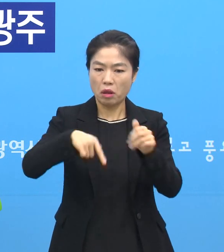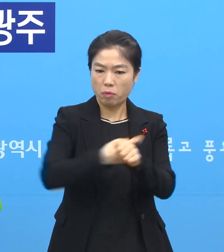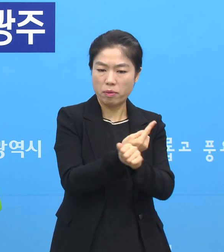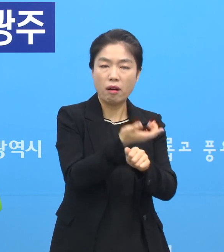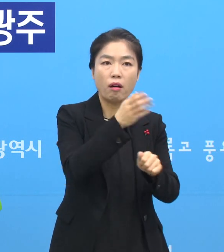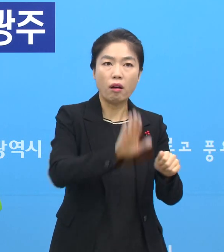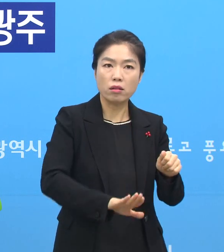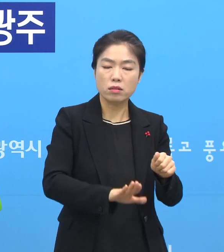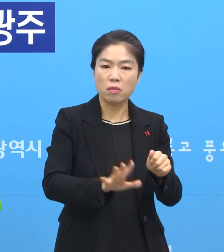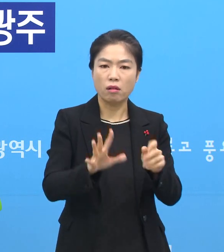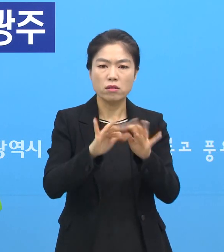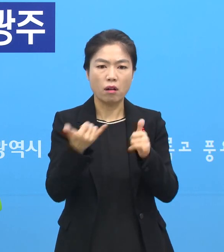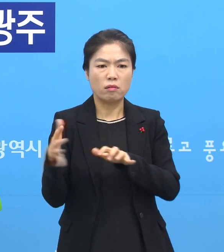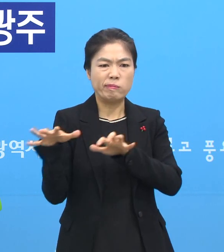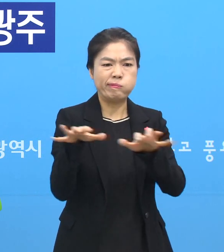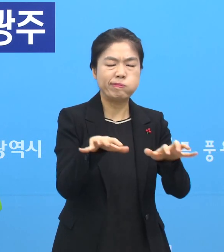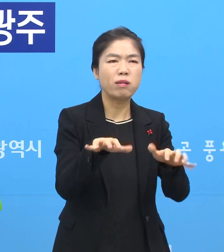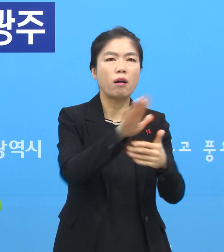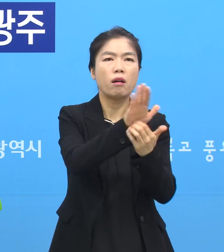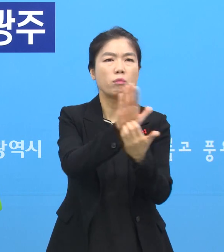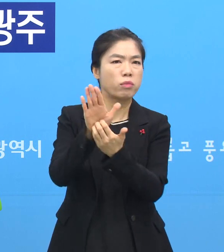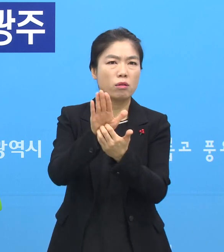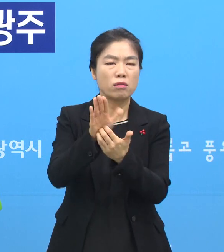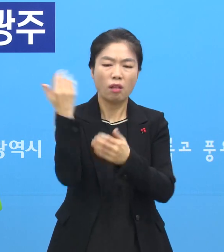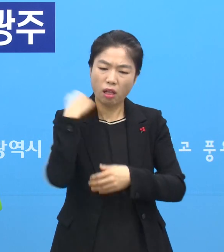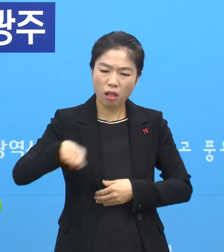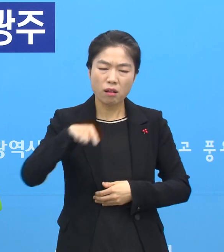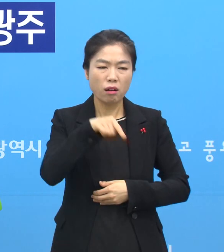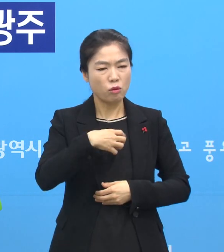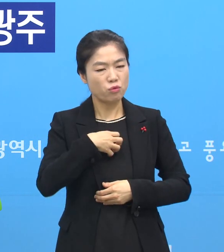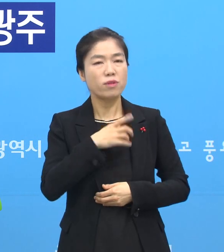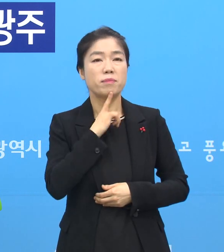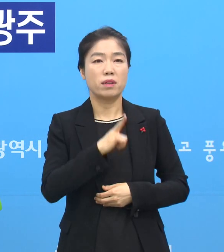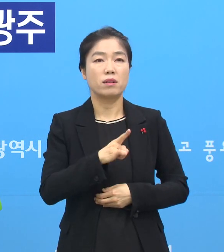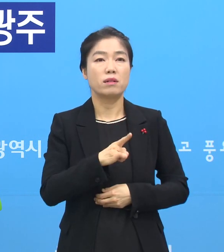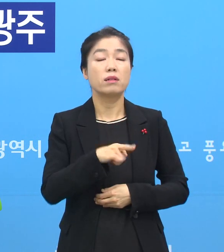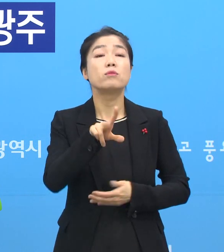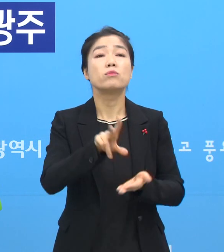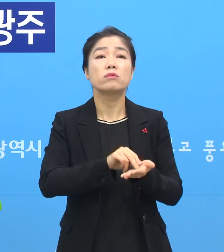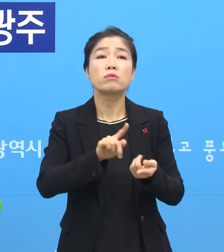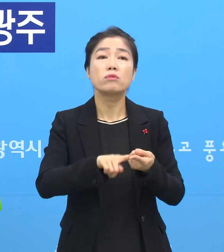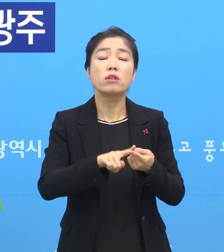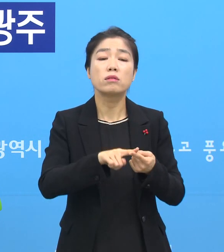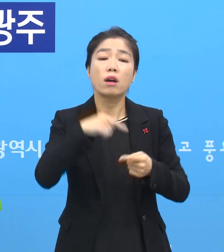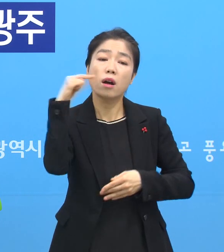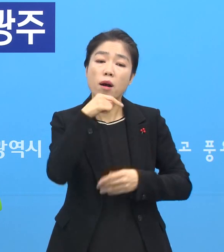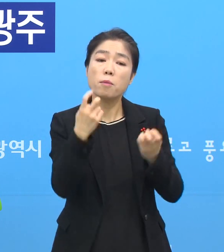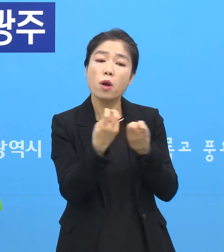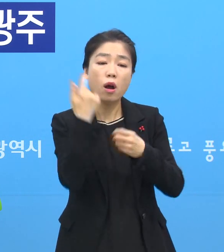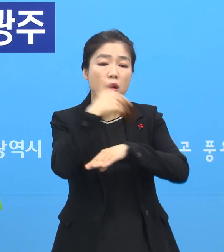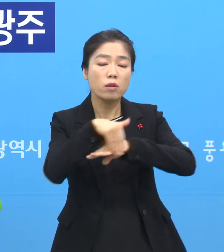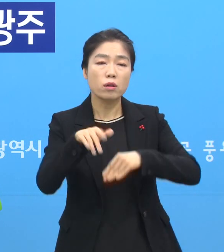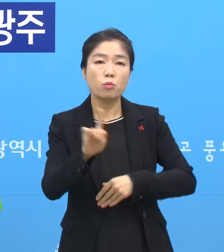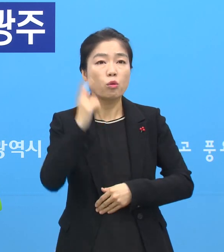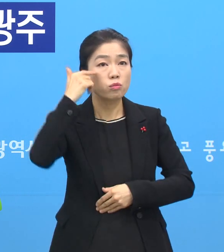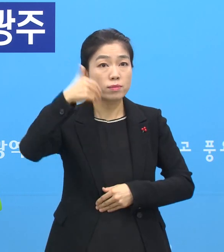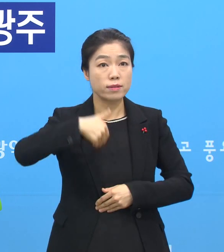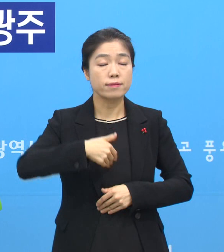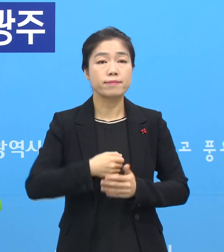많은 사람이 몰린 데다 방역수칙도 안 지켜져서 우려가 된다고 하는데요. 이 부분에 대해서 강화할 방침이 있으신지